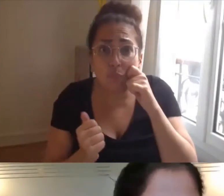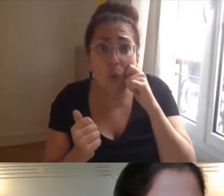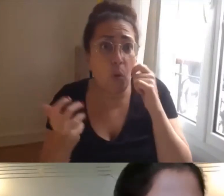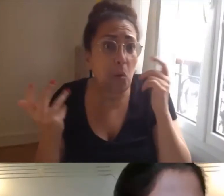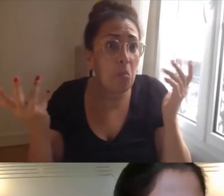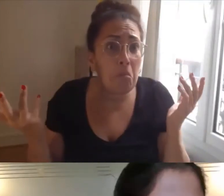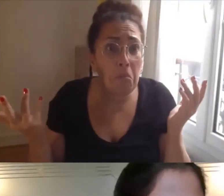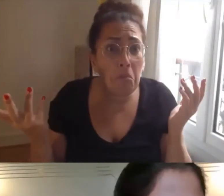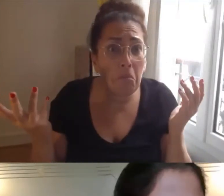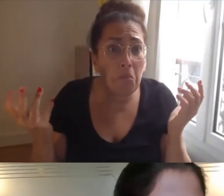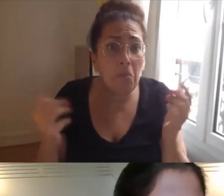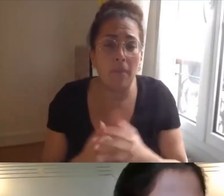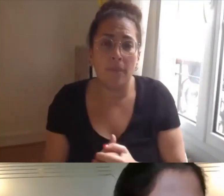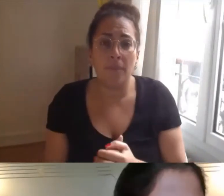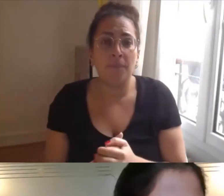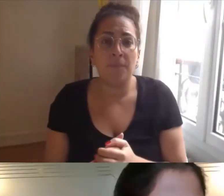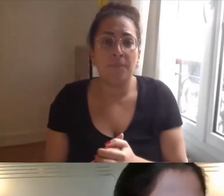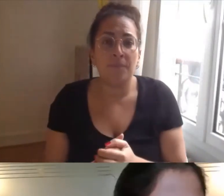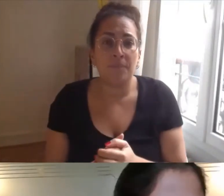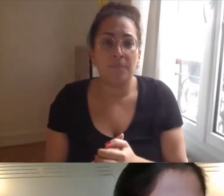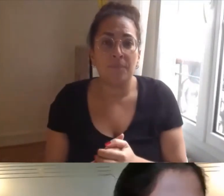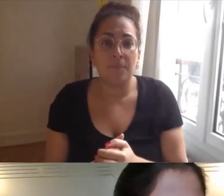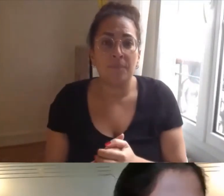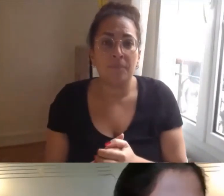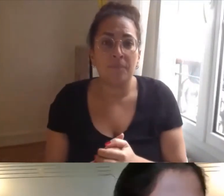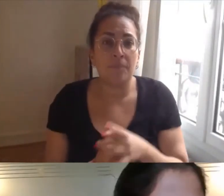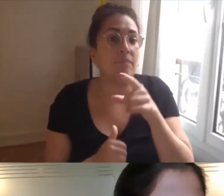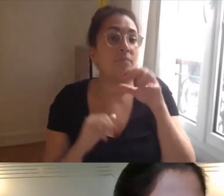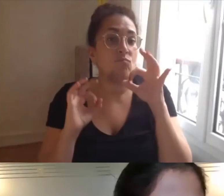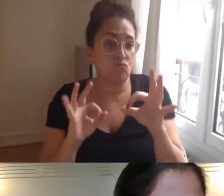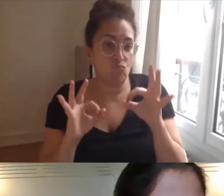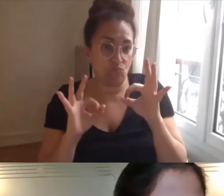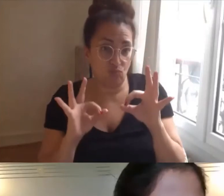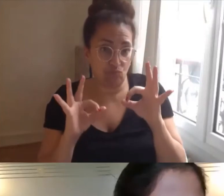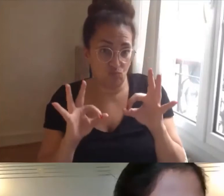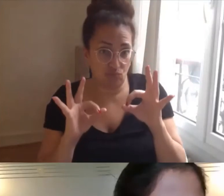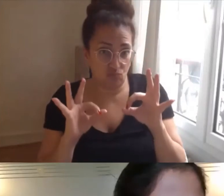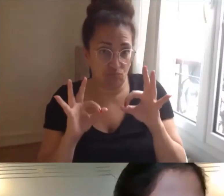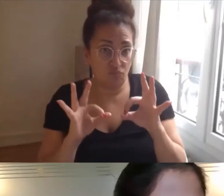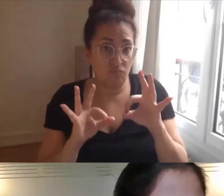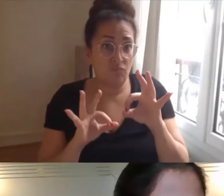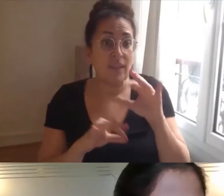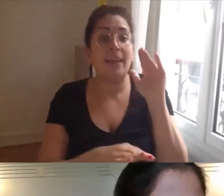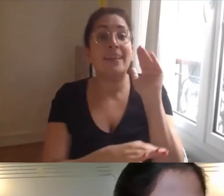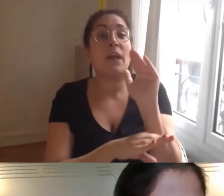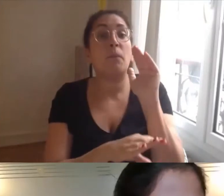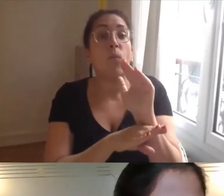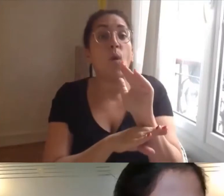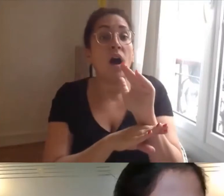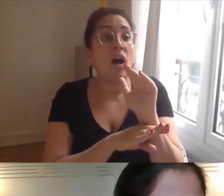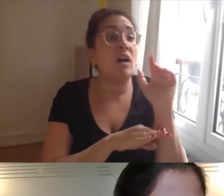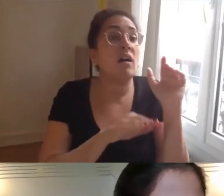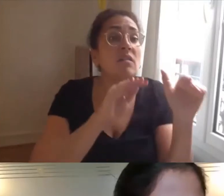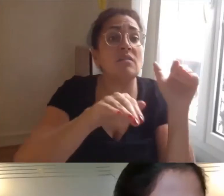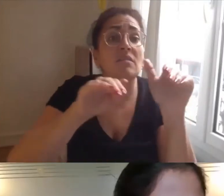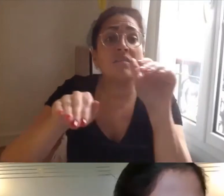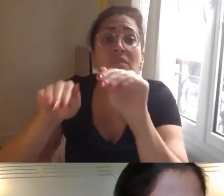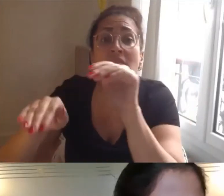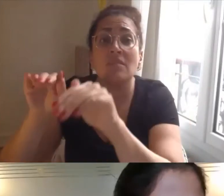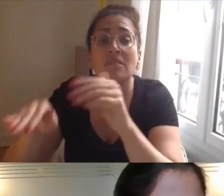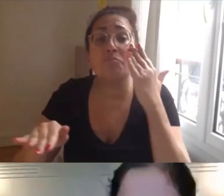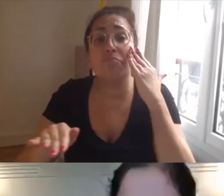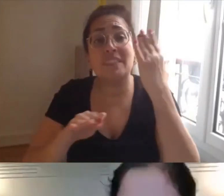bien sûr donc on a lancé un appel à témoignage pour réaliser des entretiens